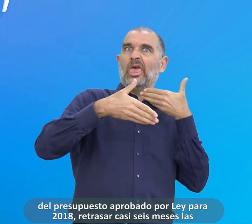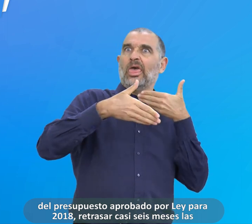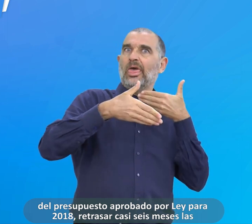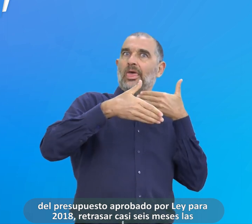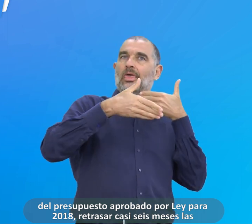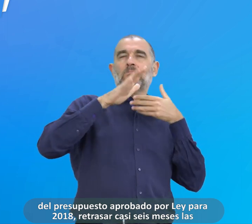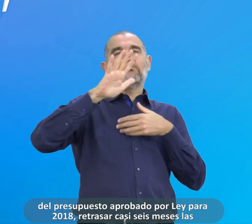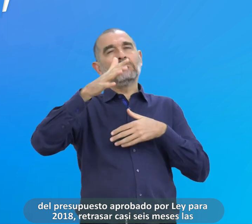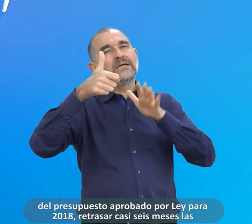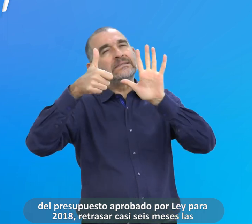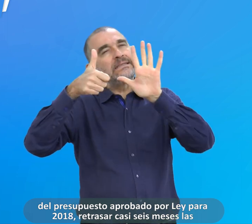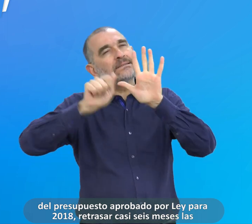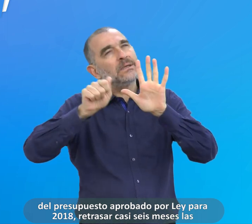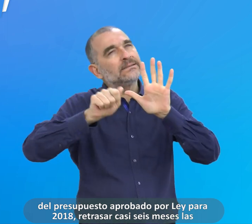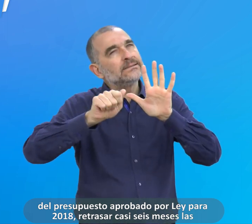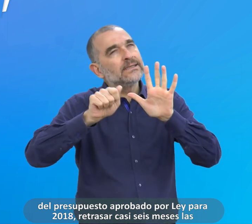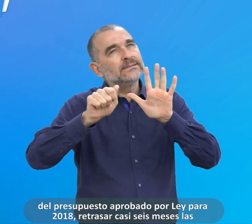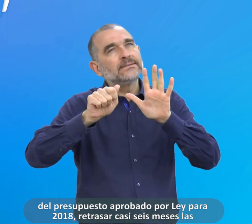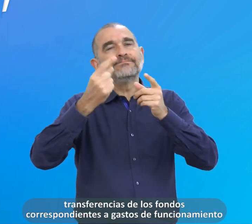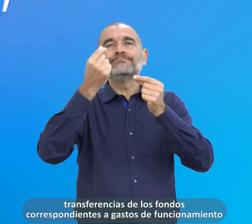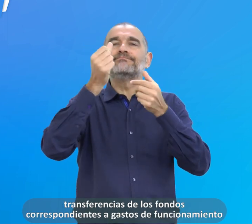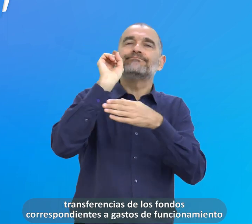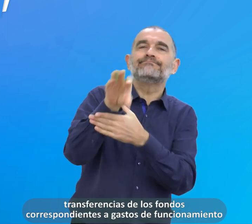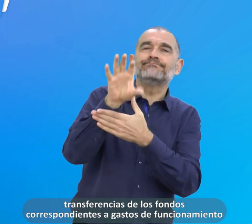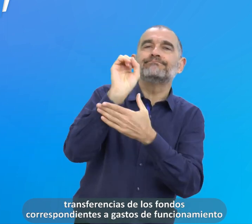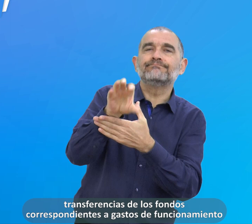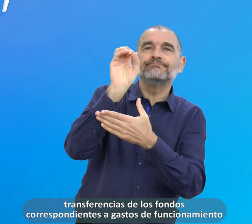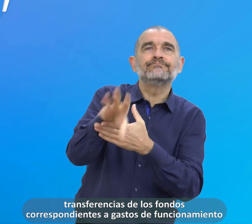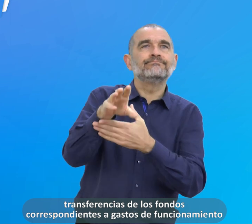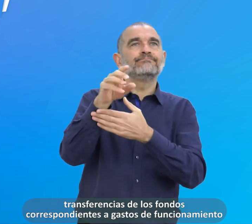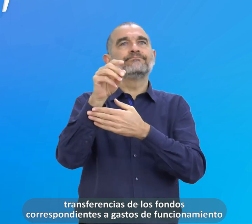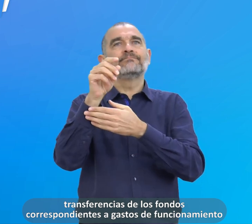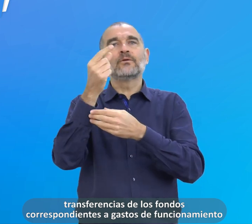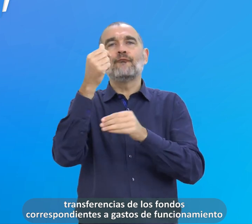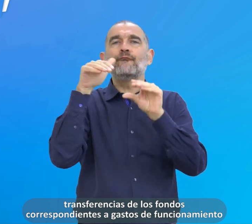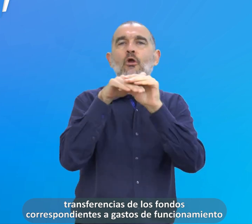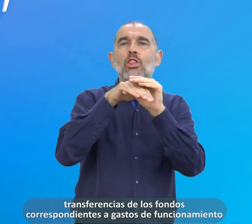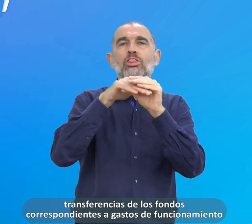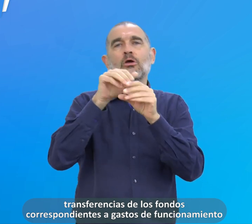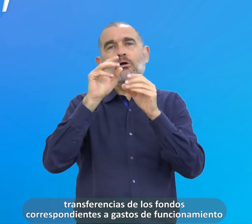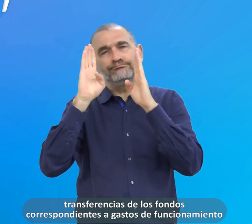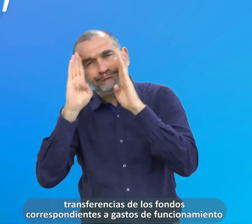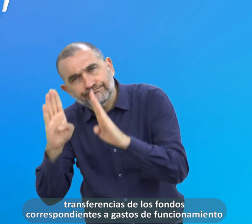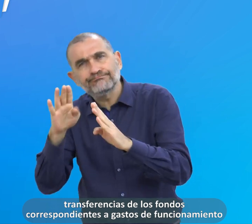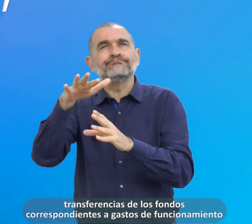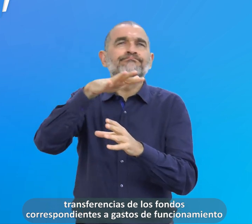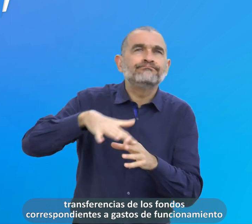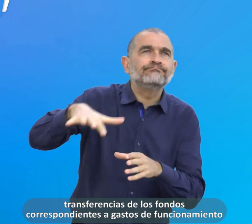retrasar casi seis meses las transferencias de los fondos correspondientes